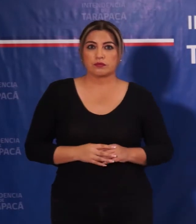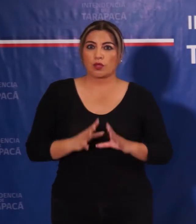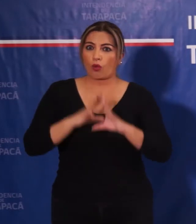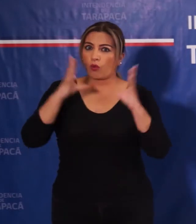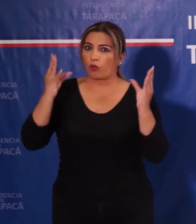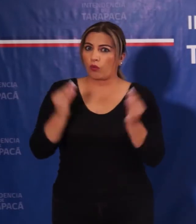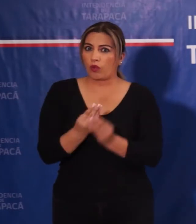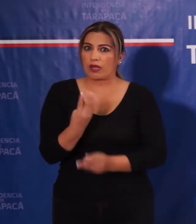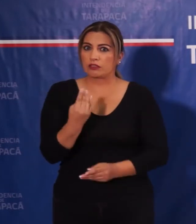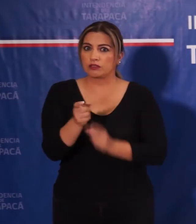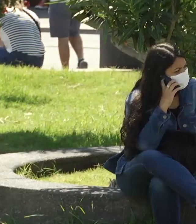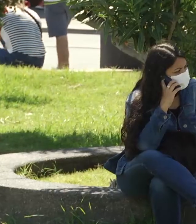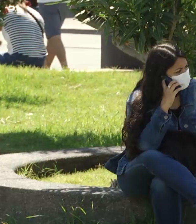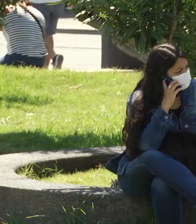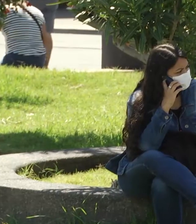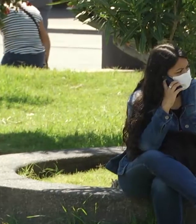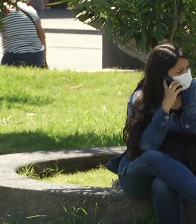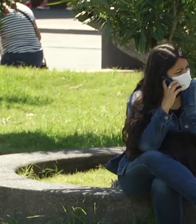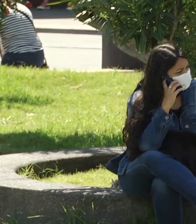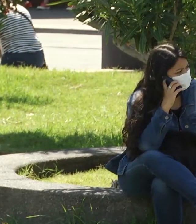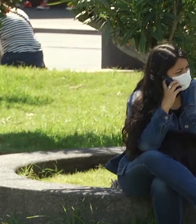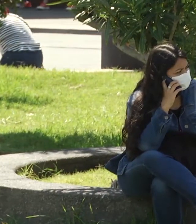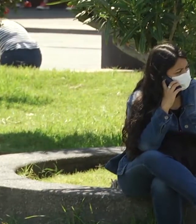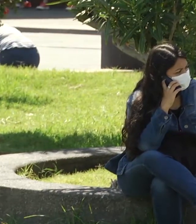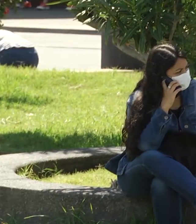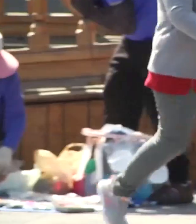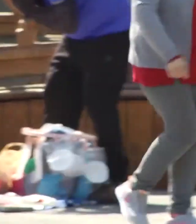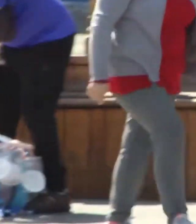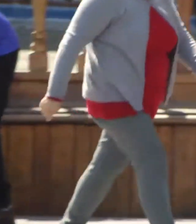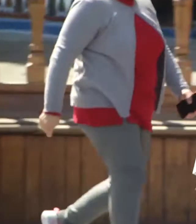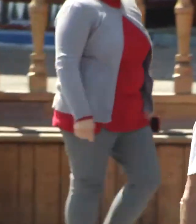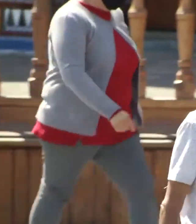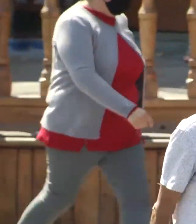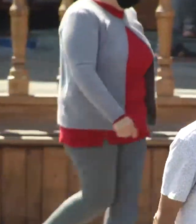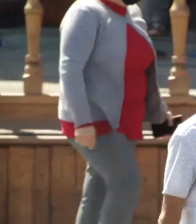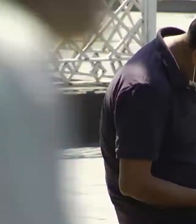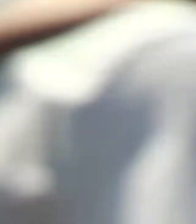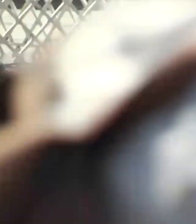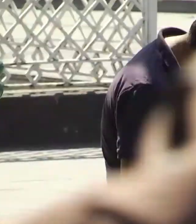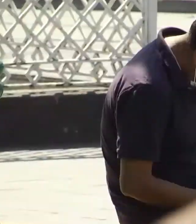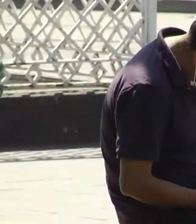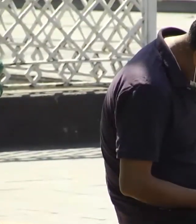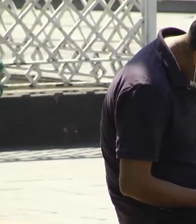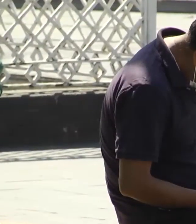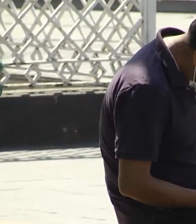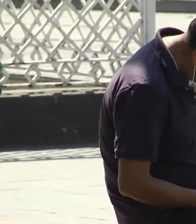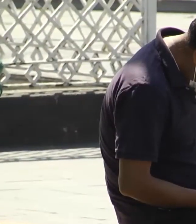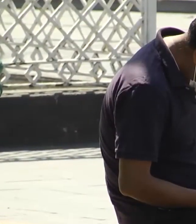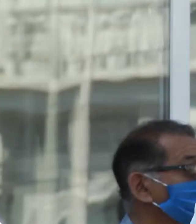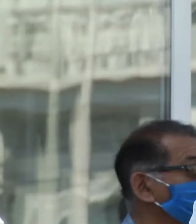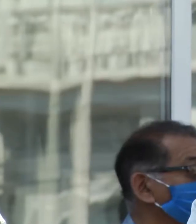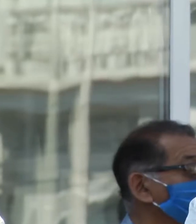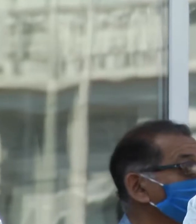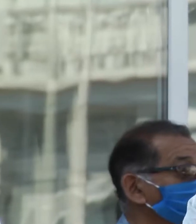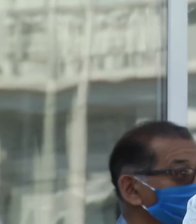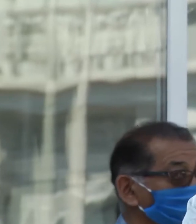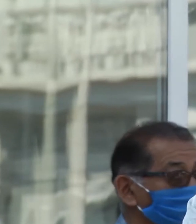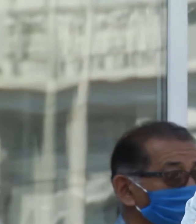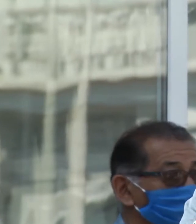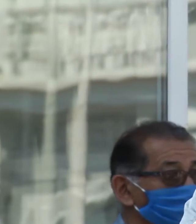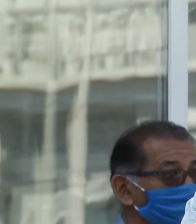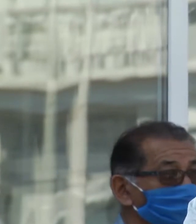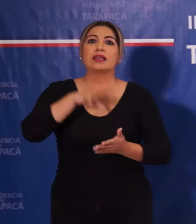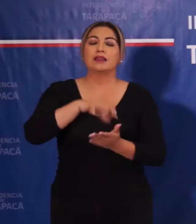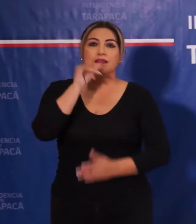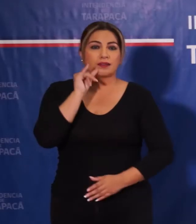número que son 14, si bien ustedes han visto que este es uno de los números más altos que hemos tenido en nuestra región,